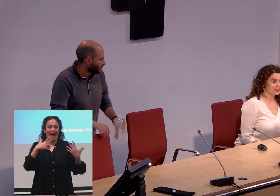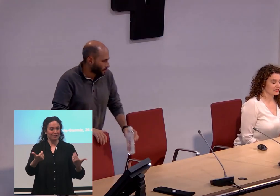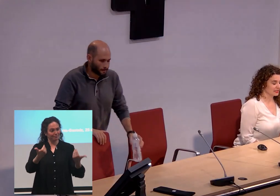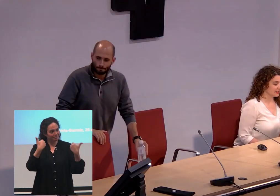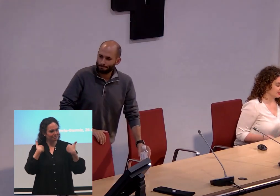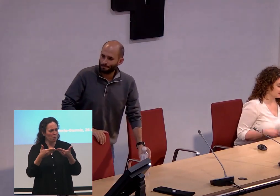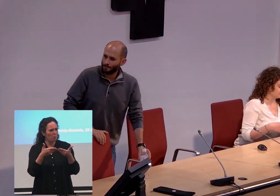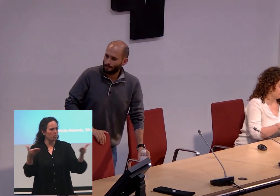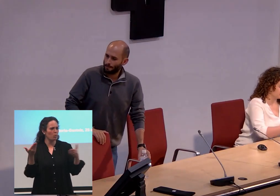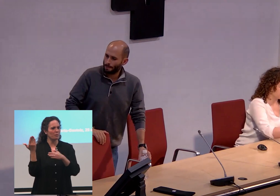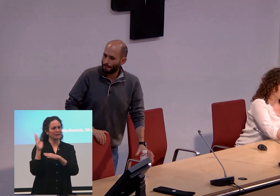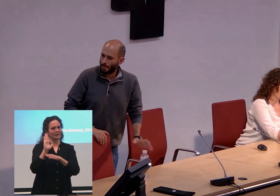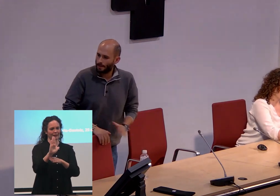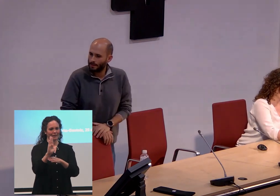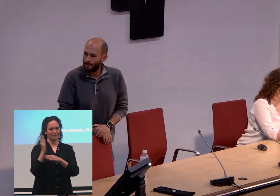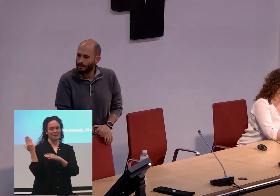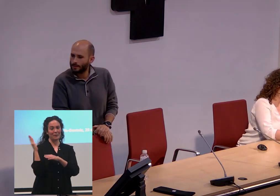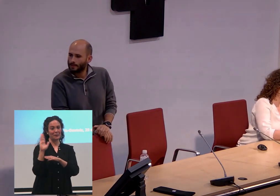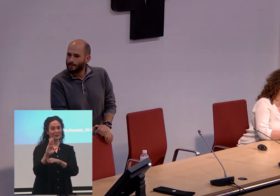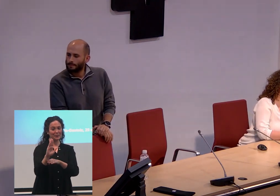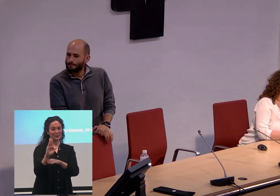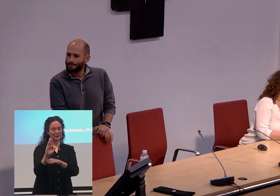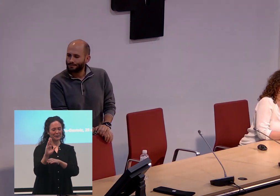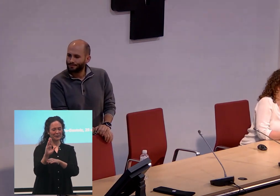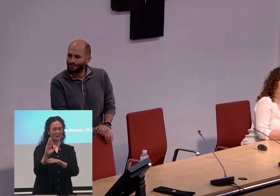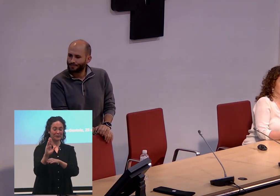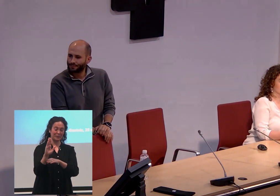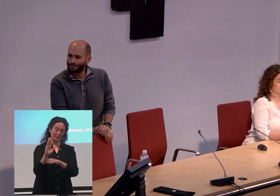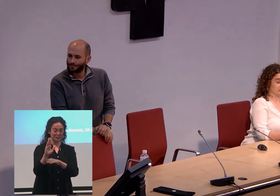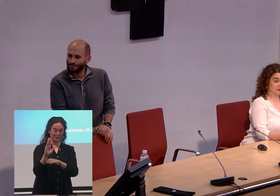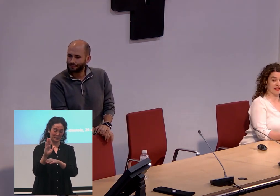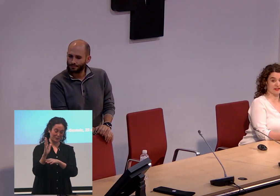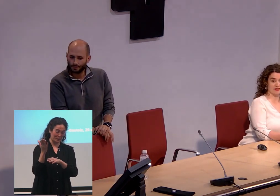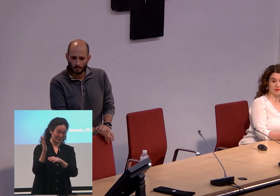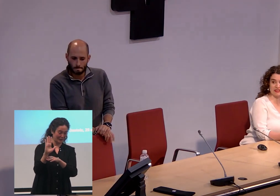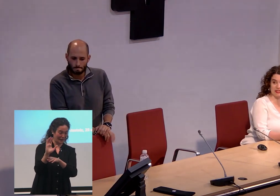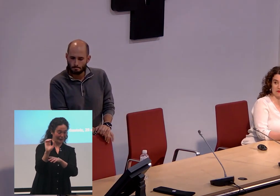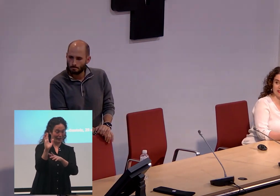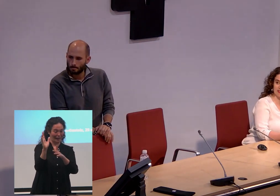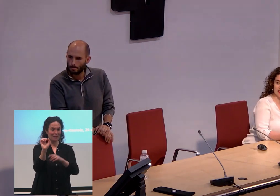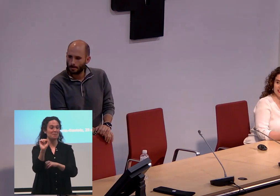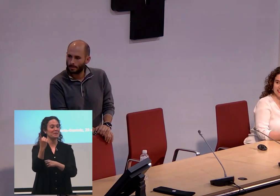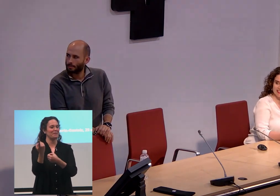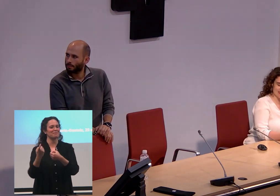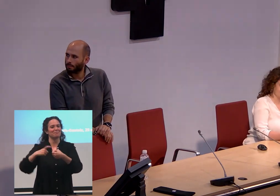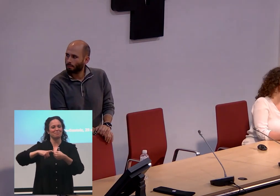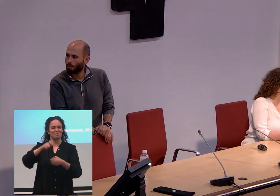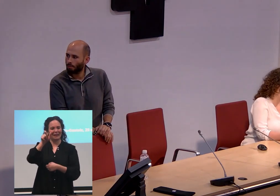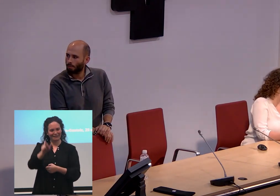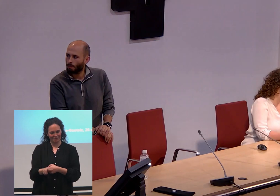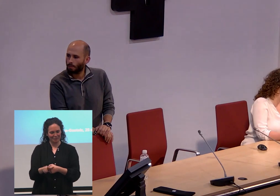primer participante de esta